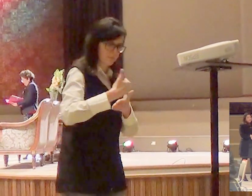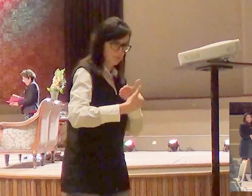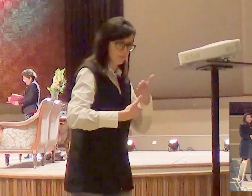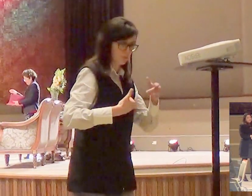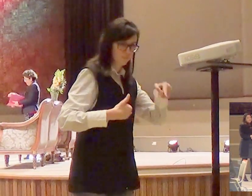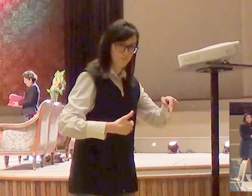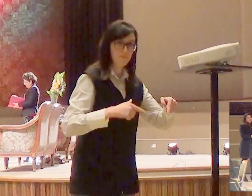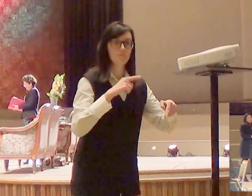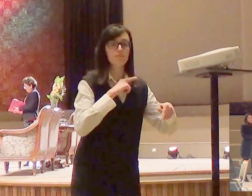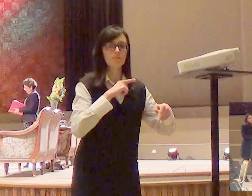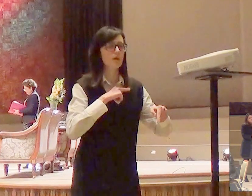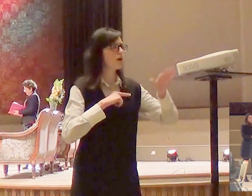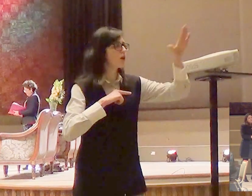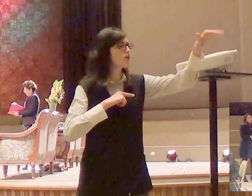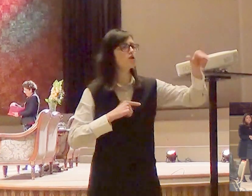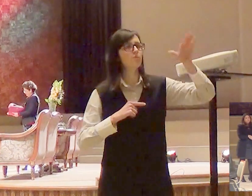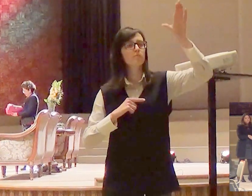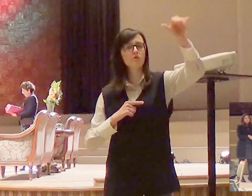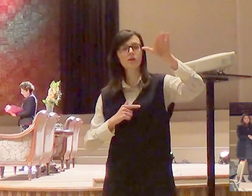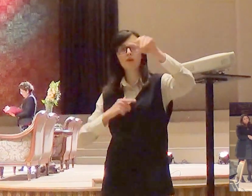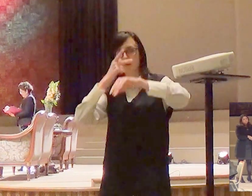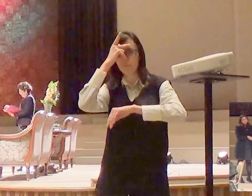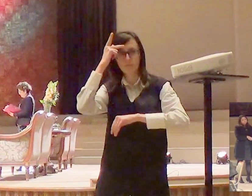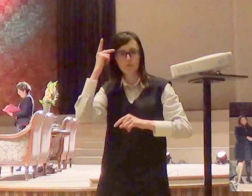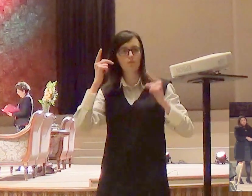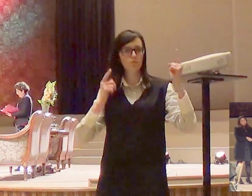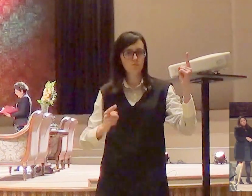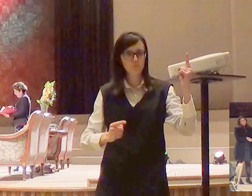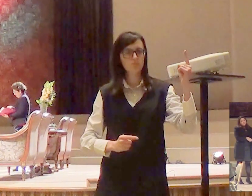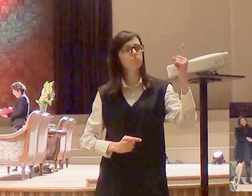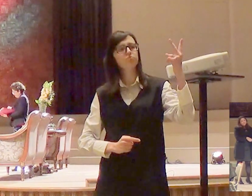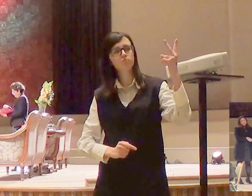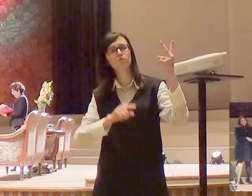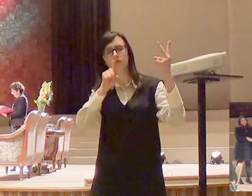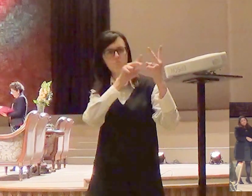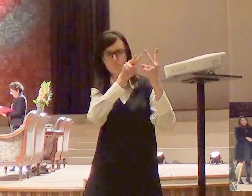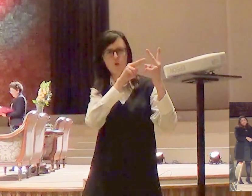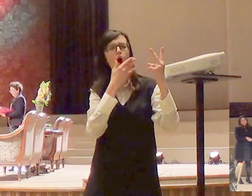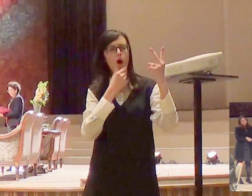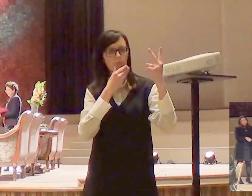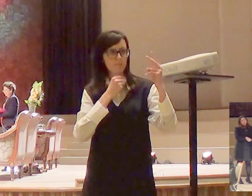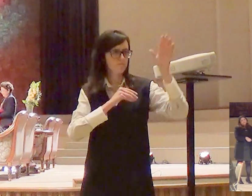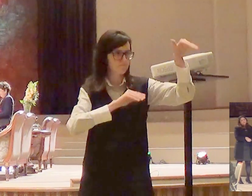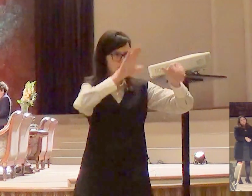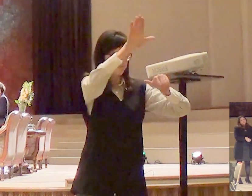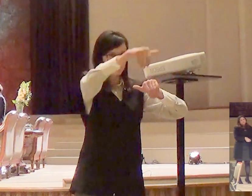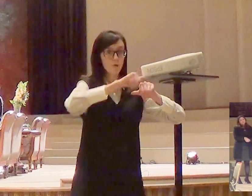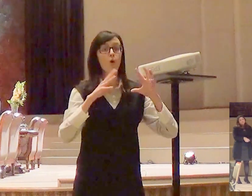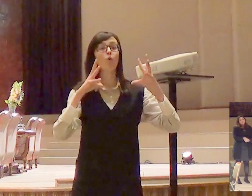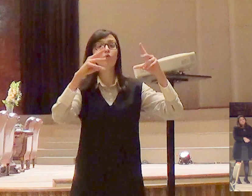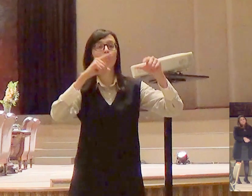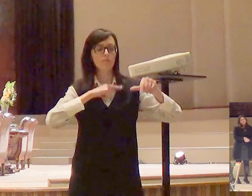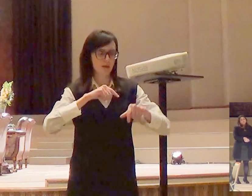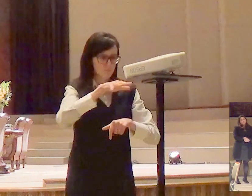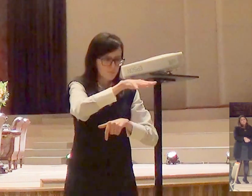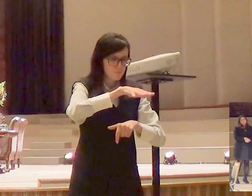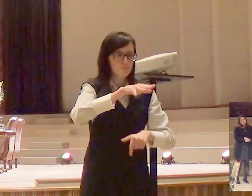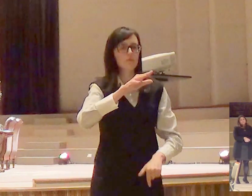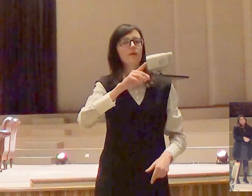reuniu Datã, Abirão, filhos de Eliabe, Ion, filho de Pelete, todos da tribo de Rubem, e eles se